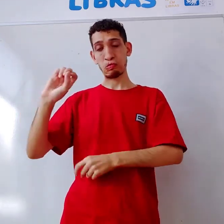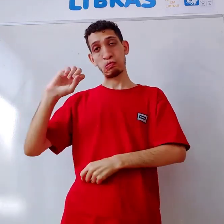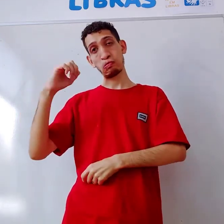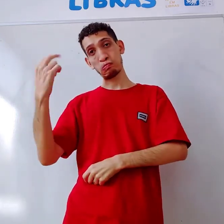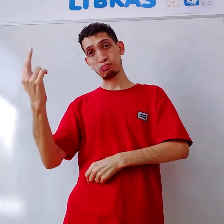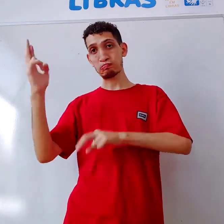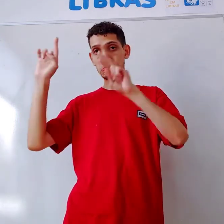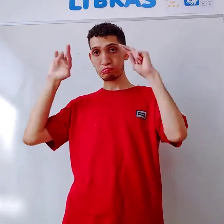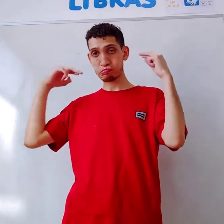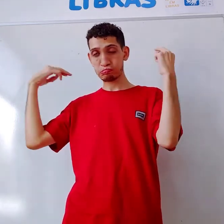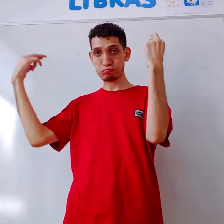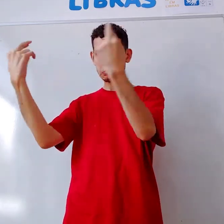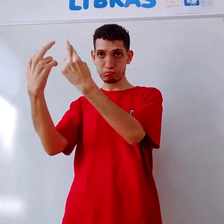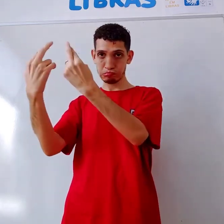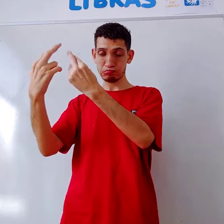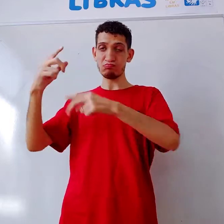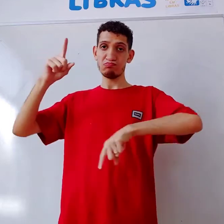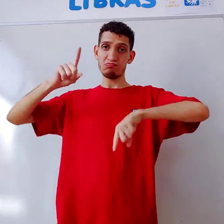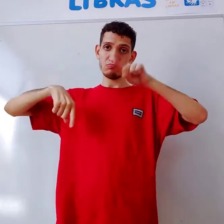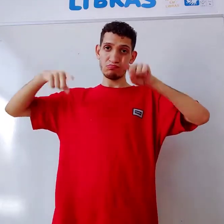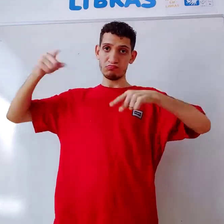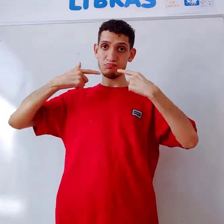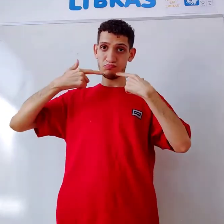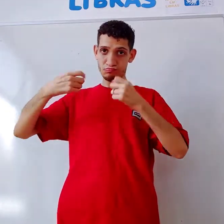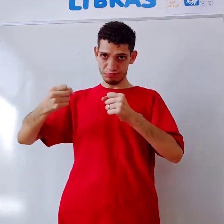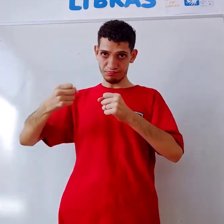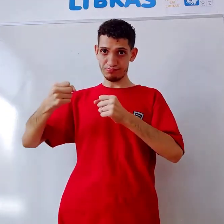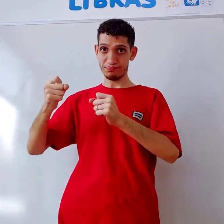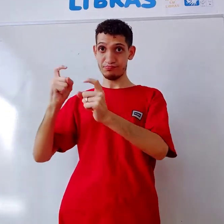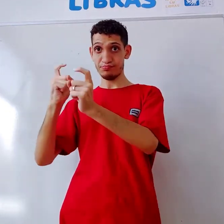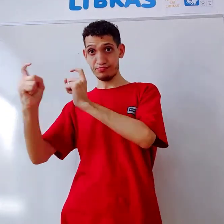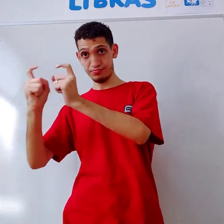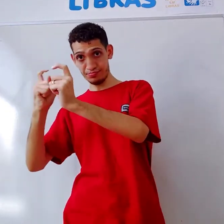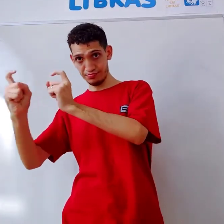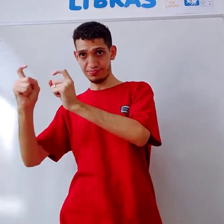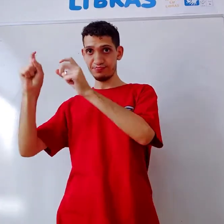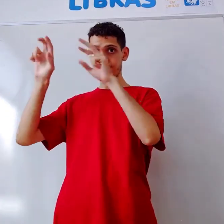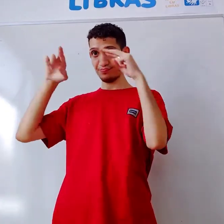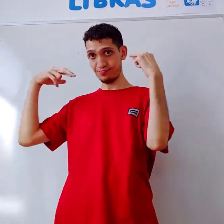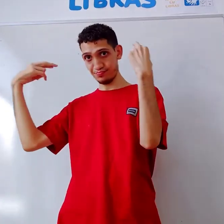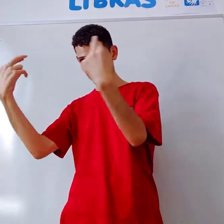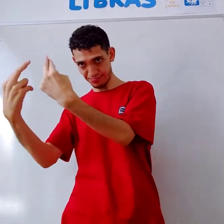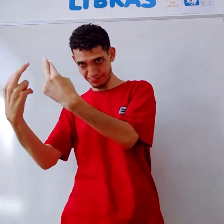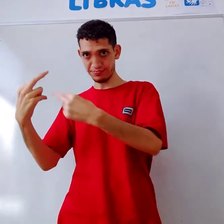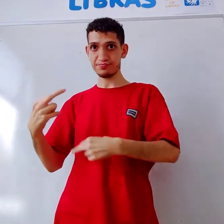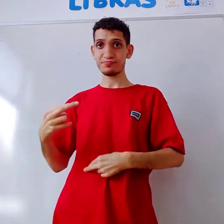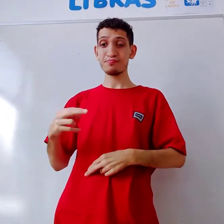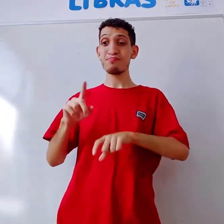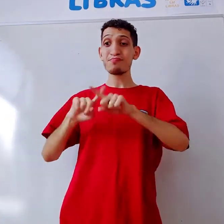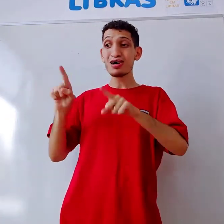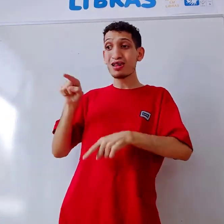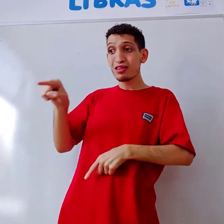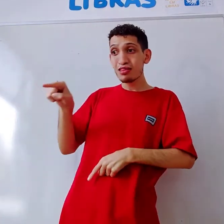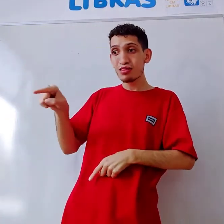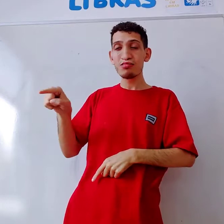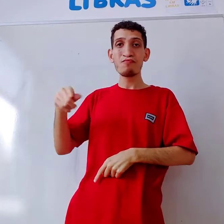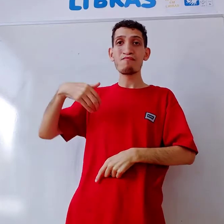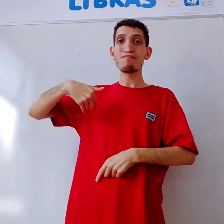-nião, ou reu-nião, variação linguística, reu-nião, reu-nião, mais